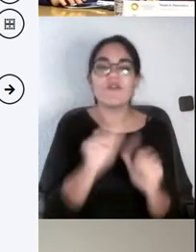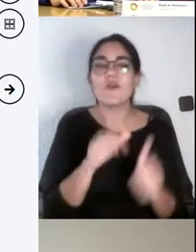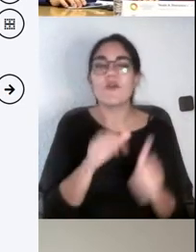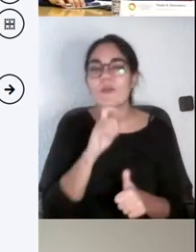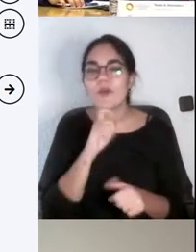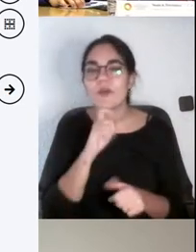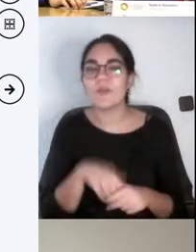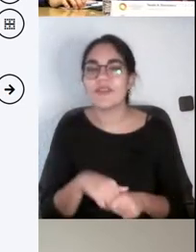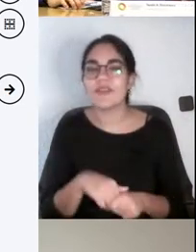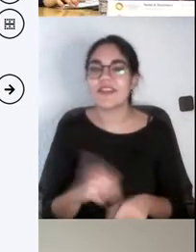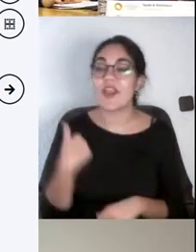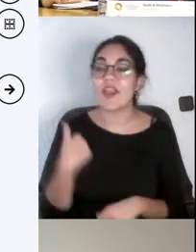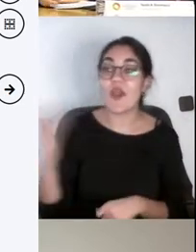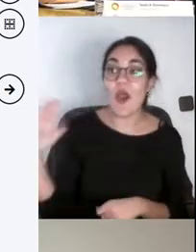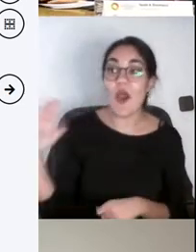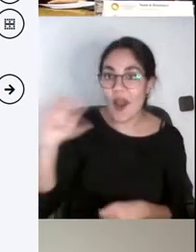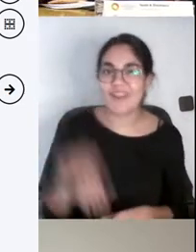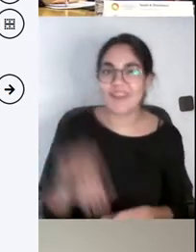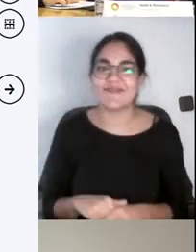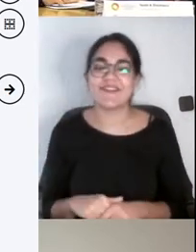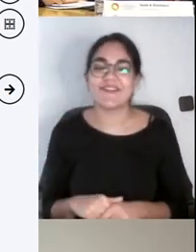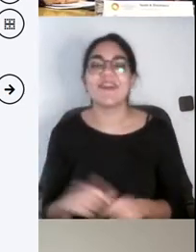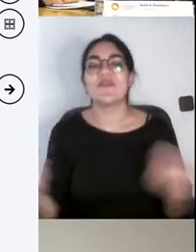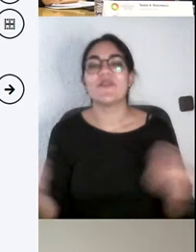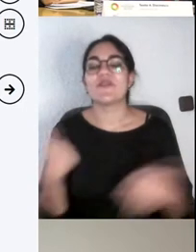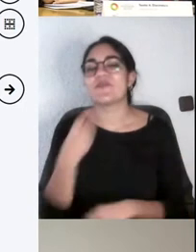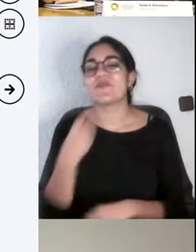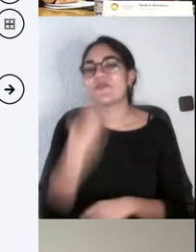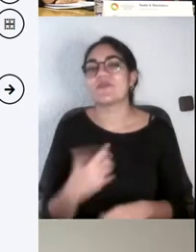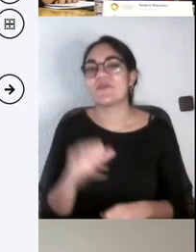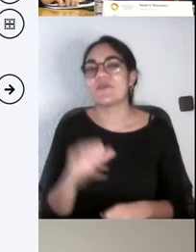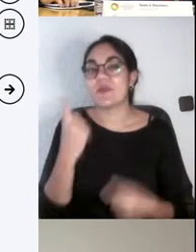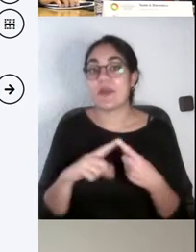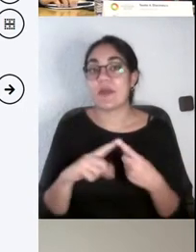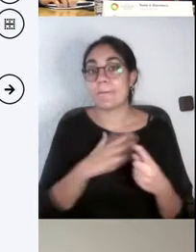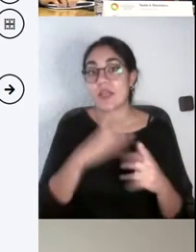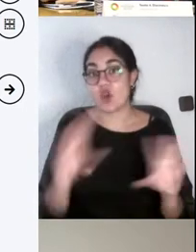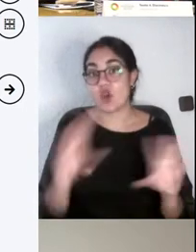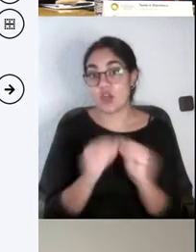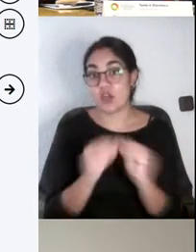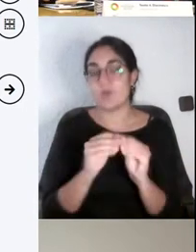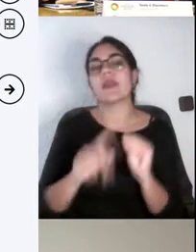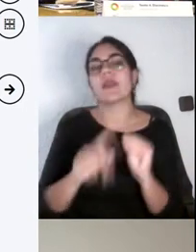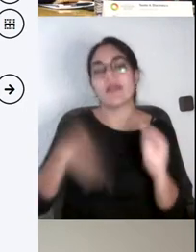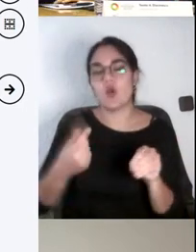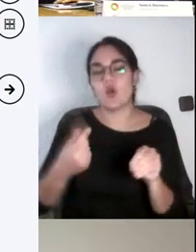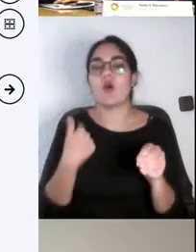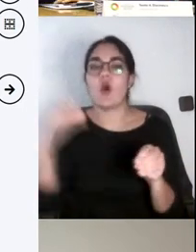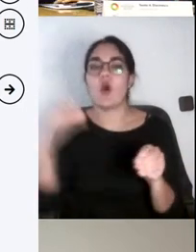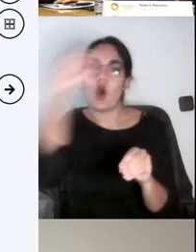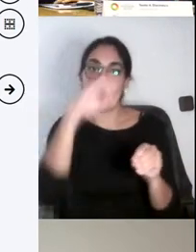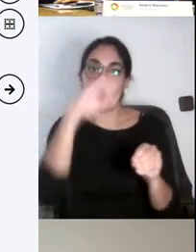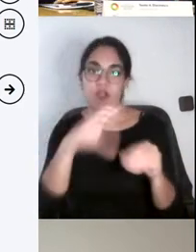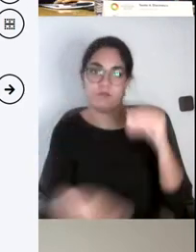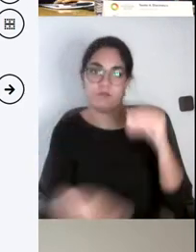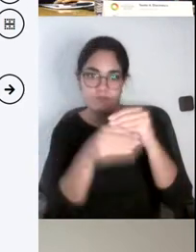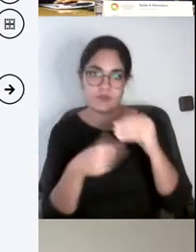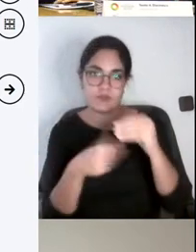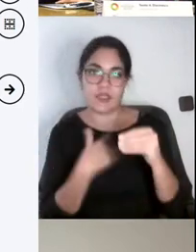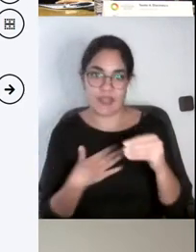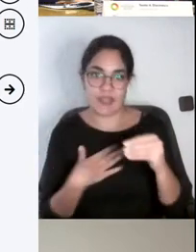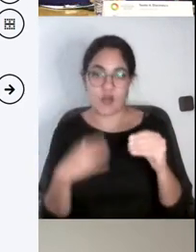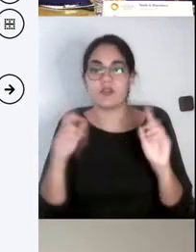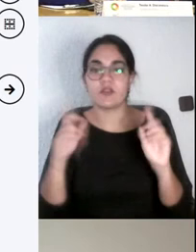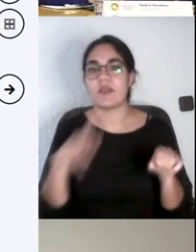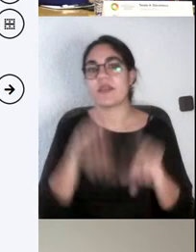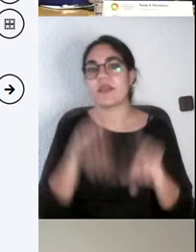Hola. Vale, pues primero voy a hacer un pequeño resumen y luego doy también mi opinión, definiendo un poco cómo es la situación en la